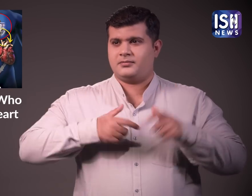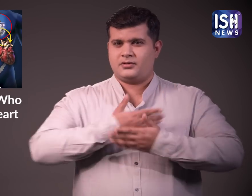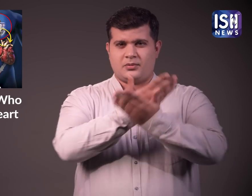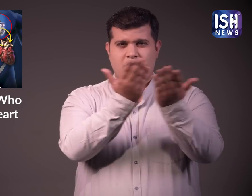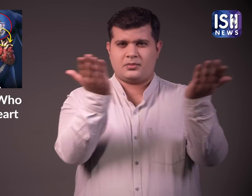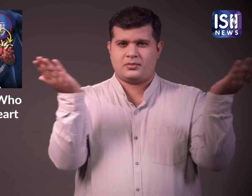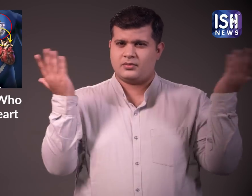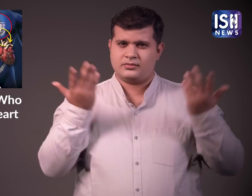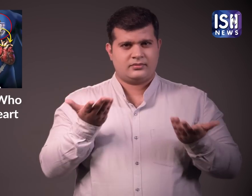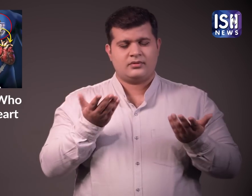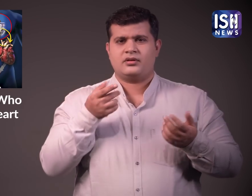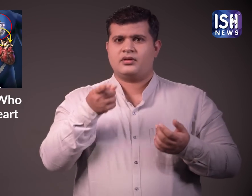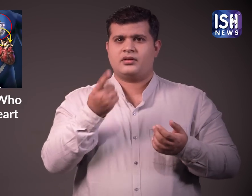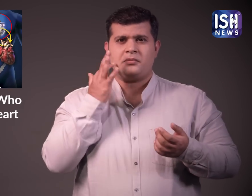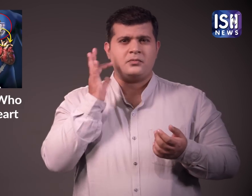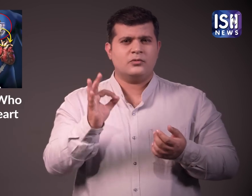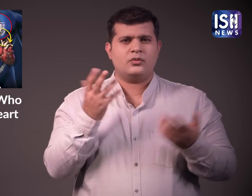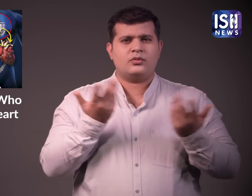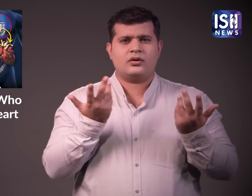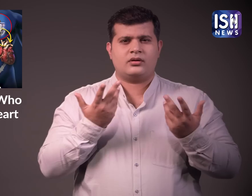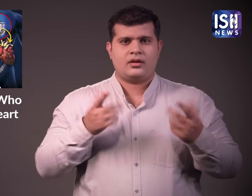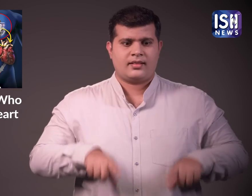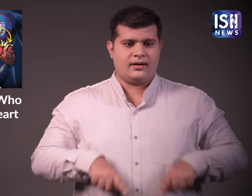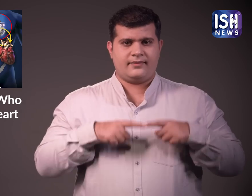सबी अपनी सेहत को लेकर खास खयाल रखते है